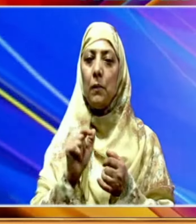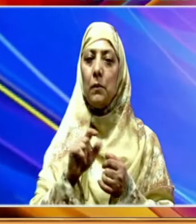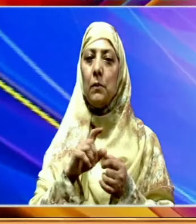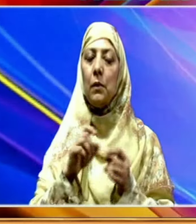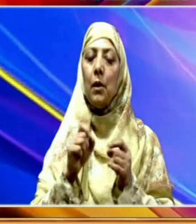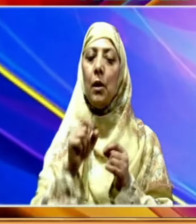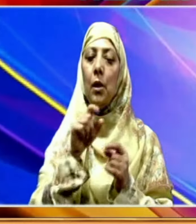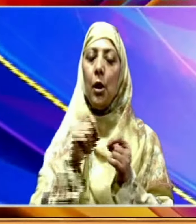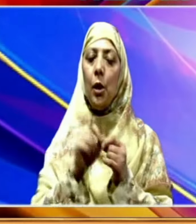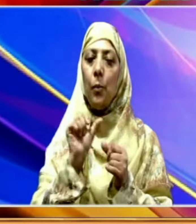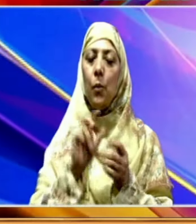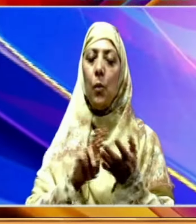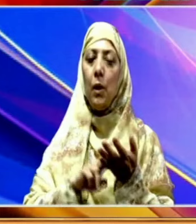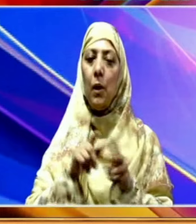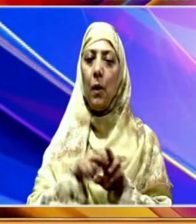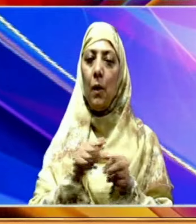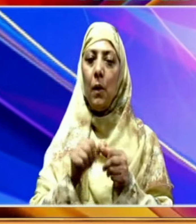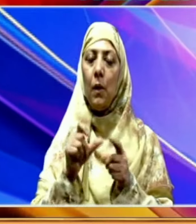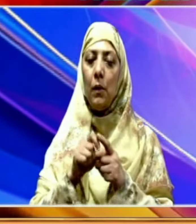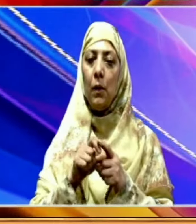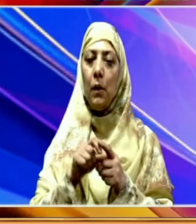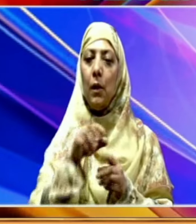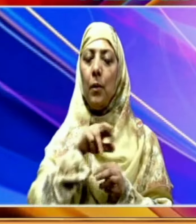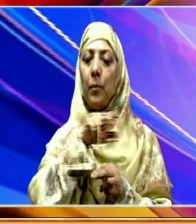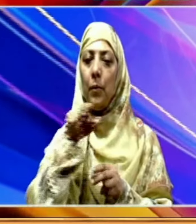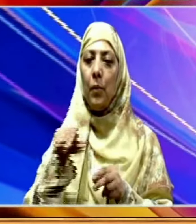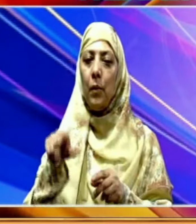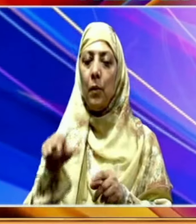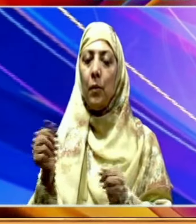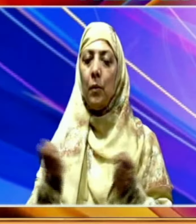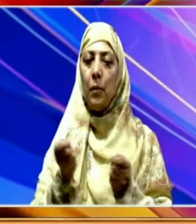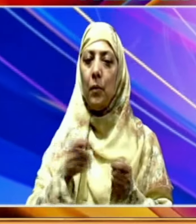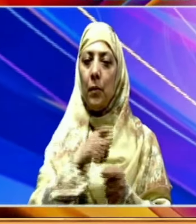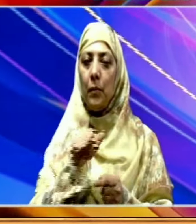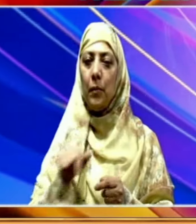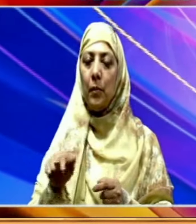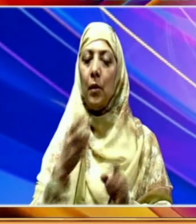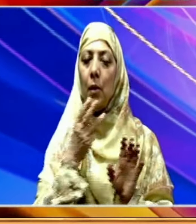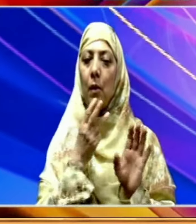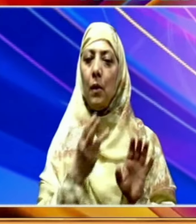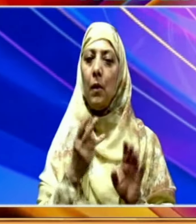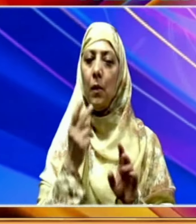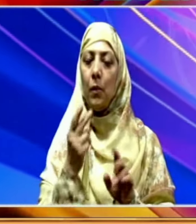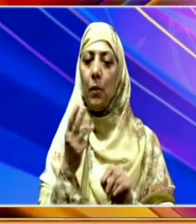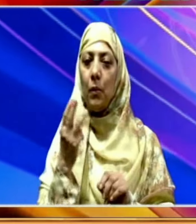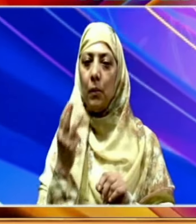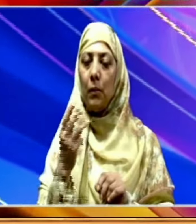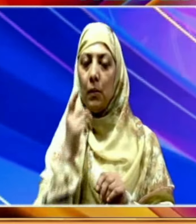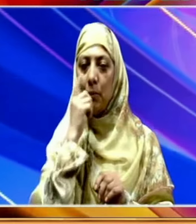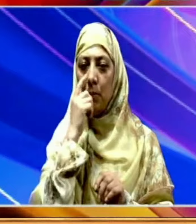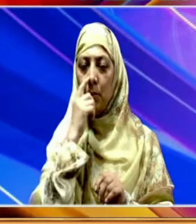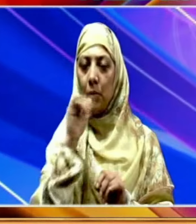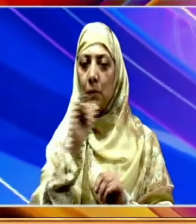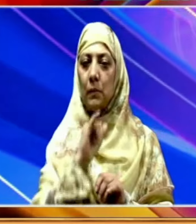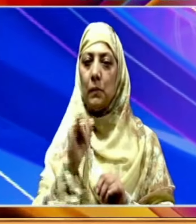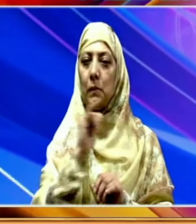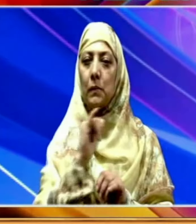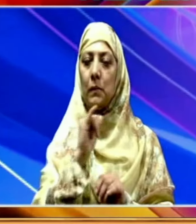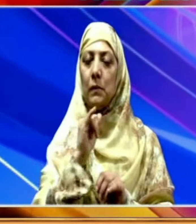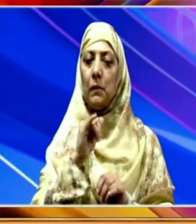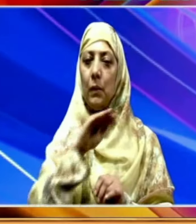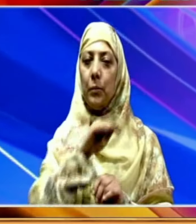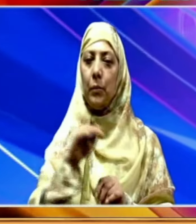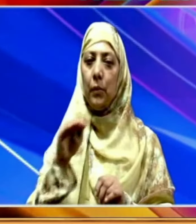پڑاو سے روانہ ہوئے اس جتے میں دو ہزار تین سو پچھتر مرد آٹھ سو بائیس خواتین چھ بچے باسٹھ